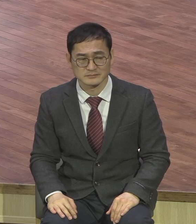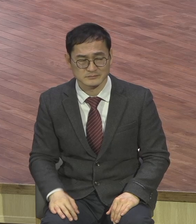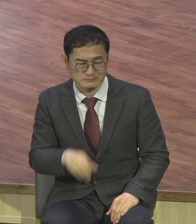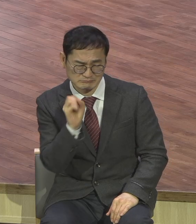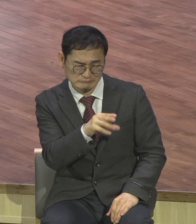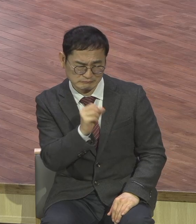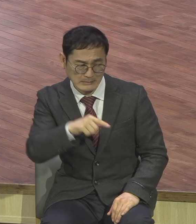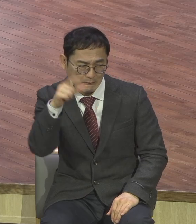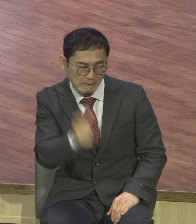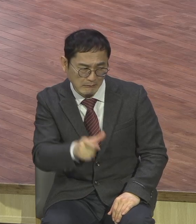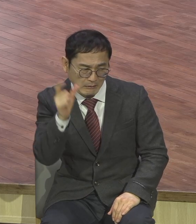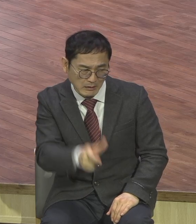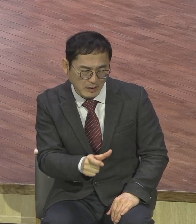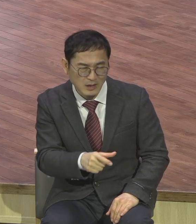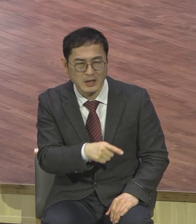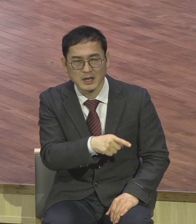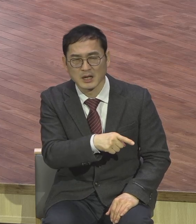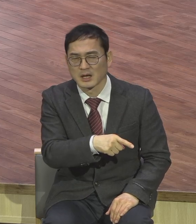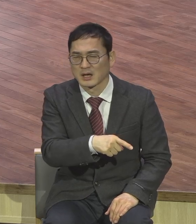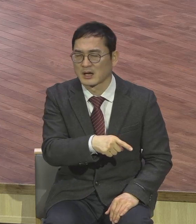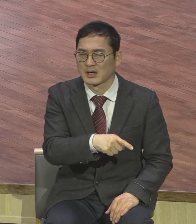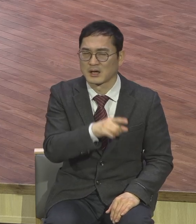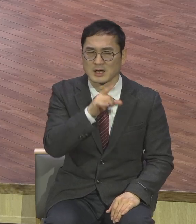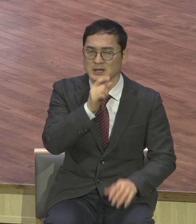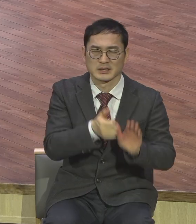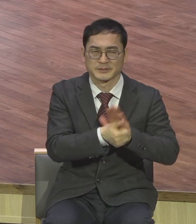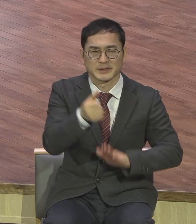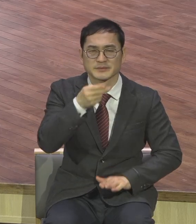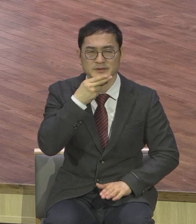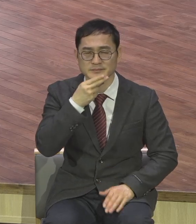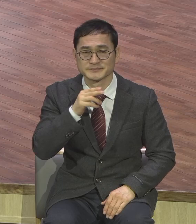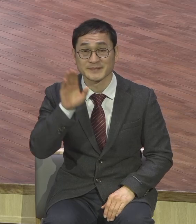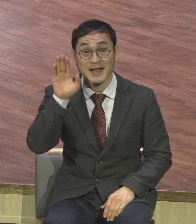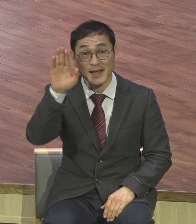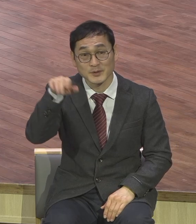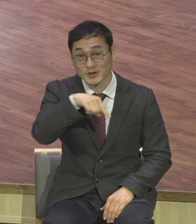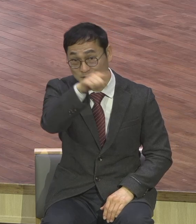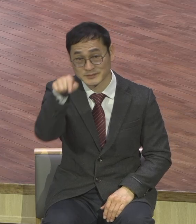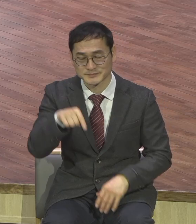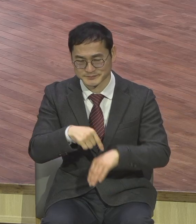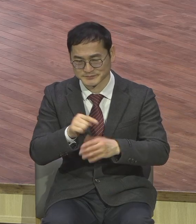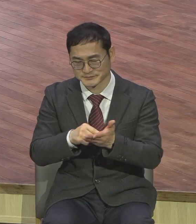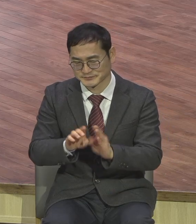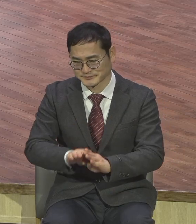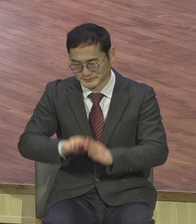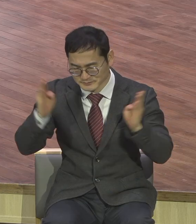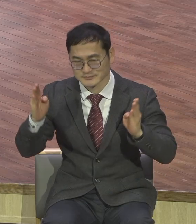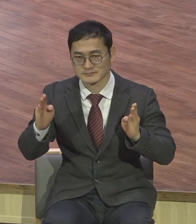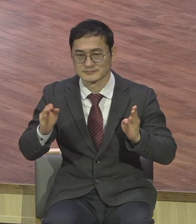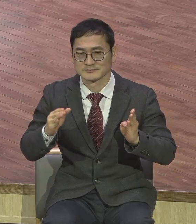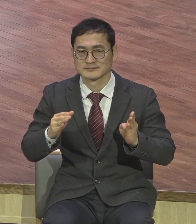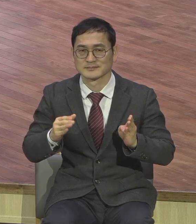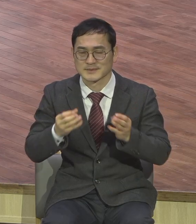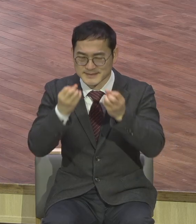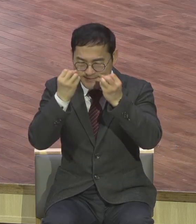살리는 삶을 살지 바랍니다 힘주는 삶을 살지 바랍니다 그래서 가는 곳마다 생명 살리는